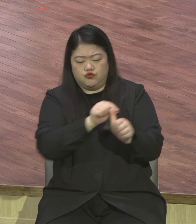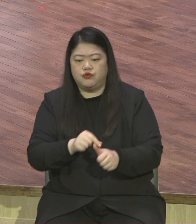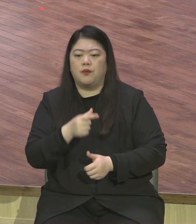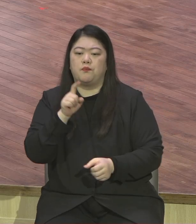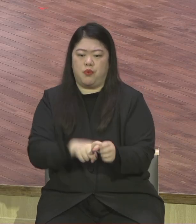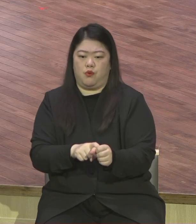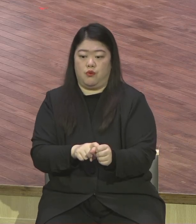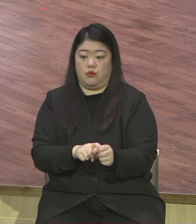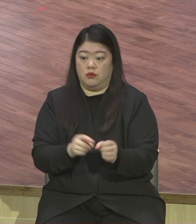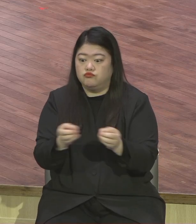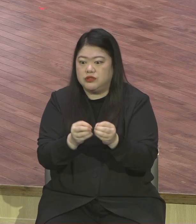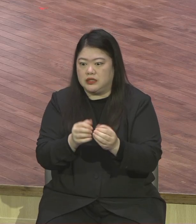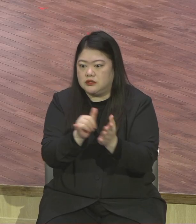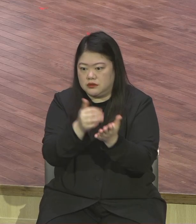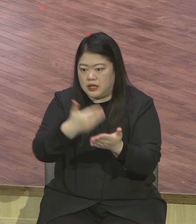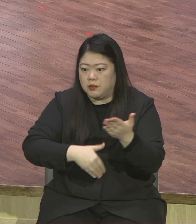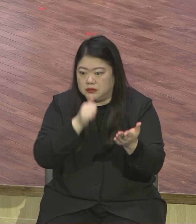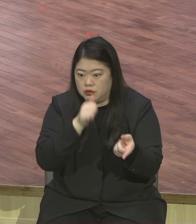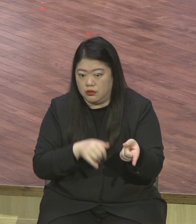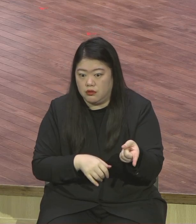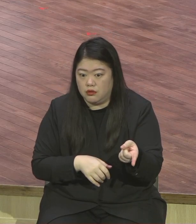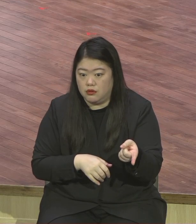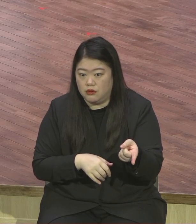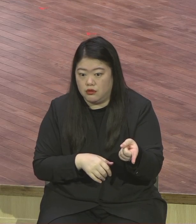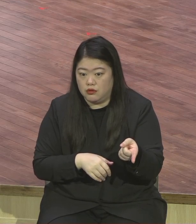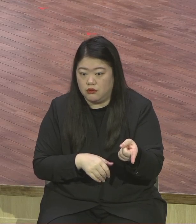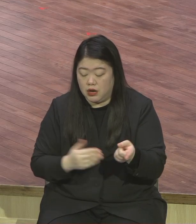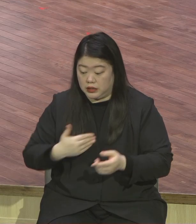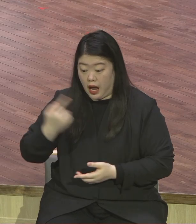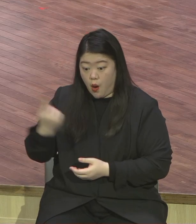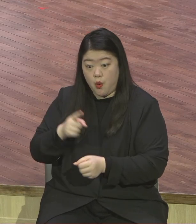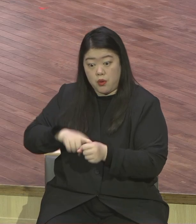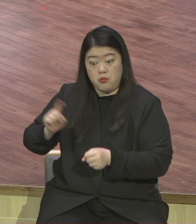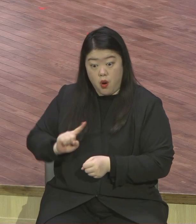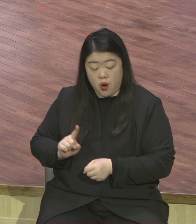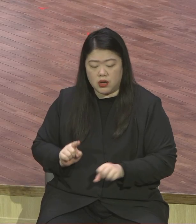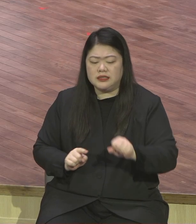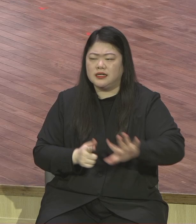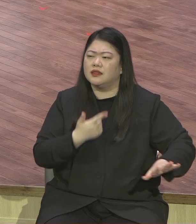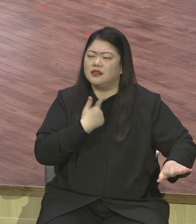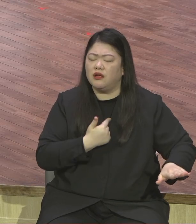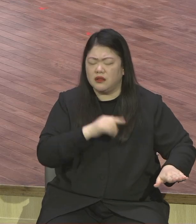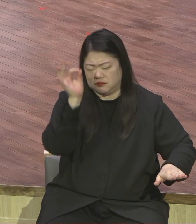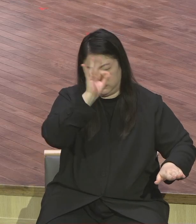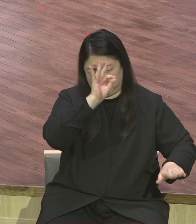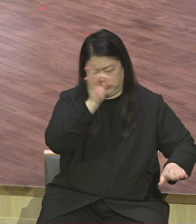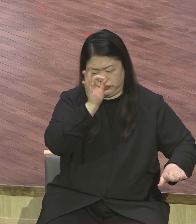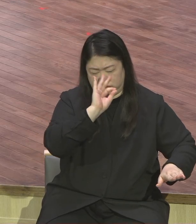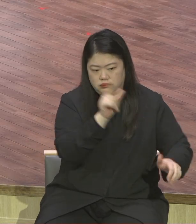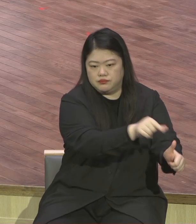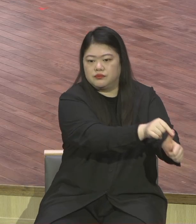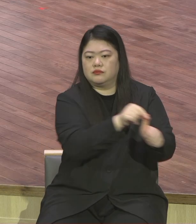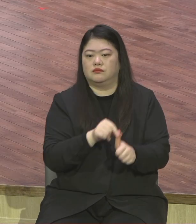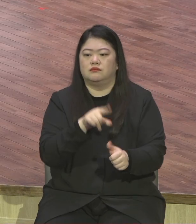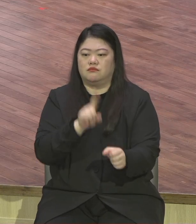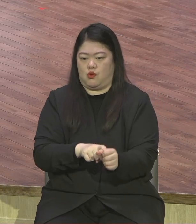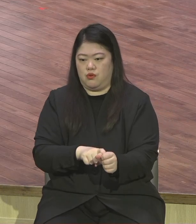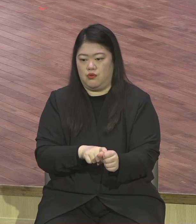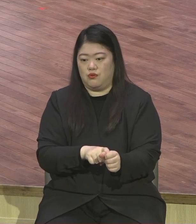그렇게 기록하고 있어요 하나님께서 얼마나 인간을 가치있고 존경하게 하셨으면 하나밖에 없는